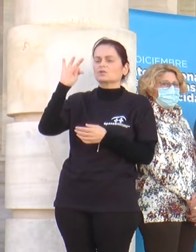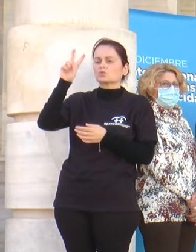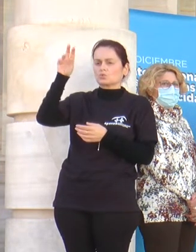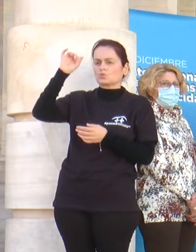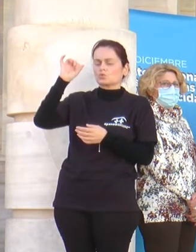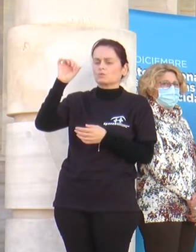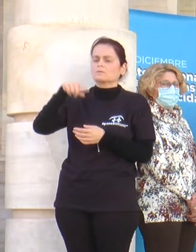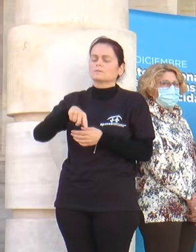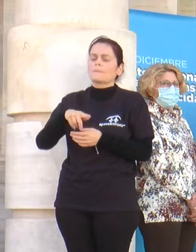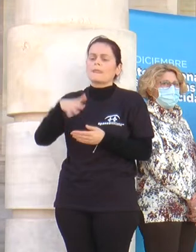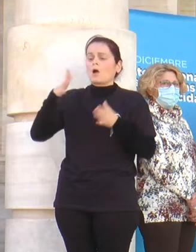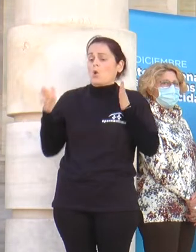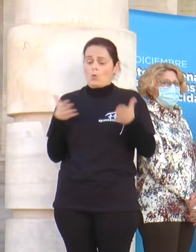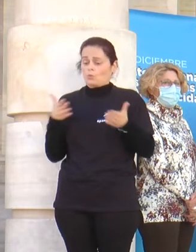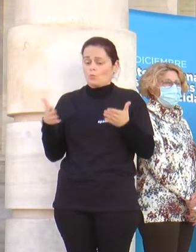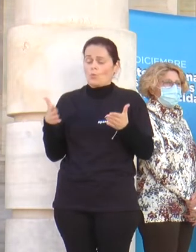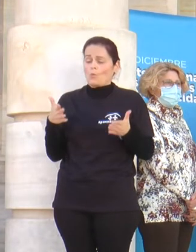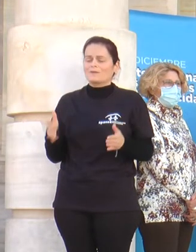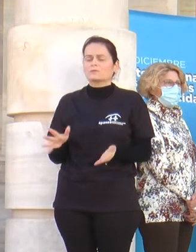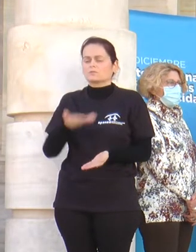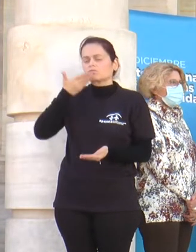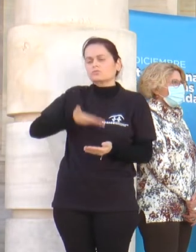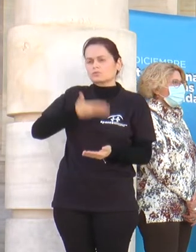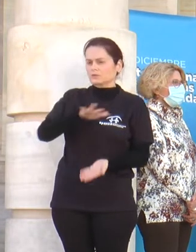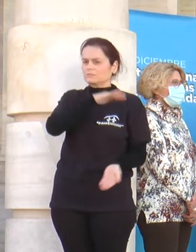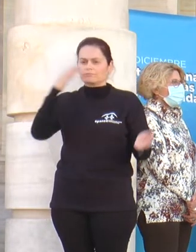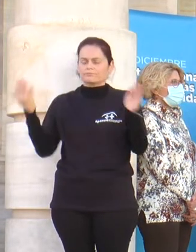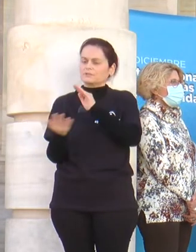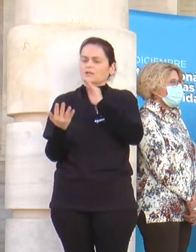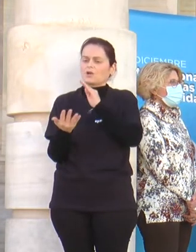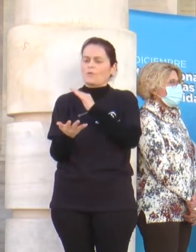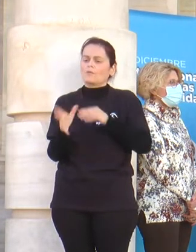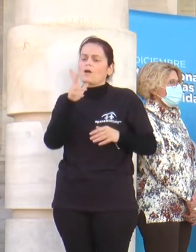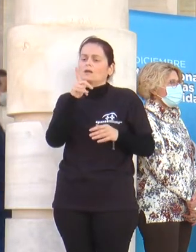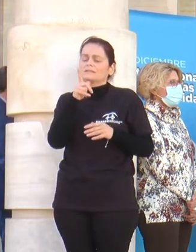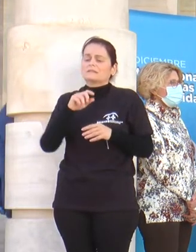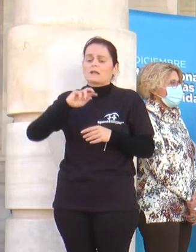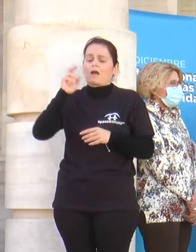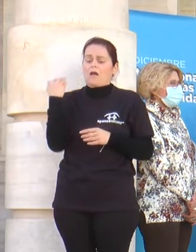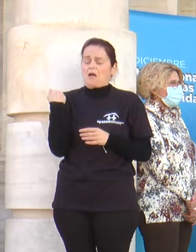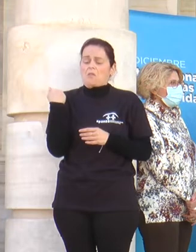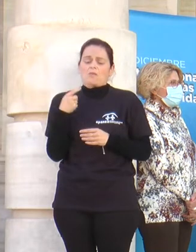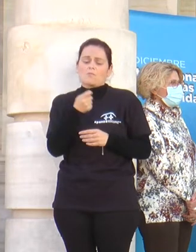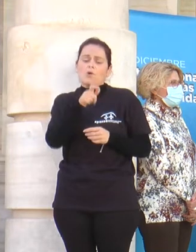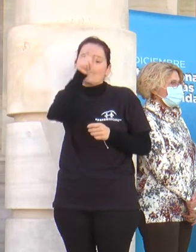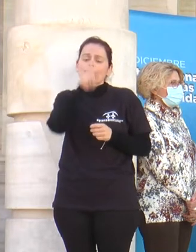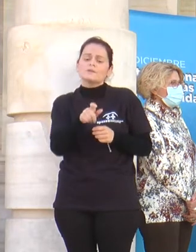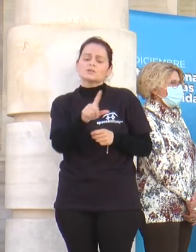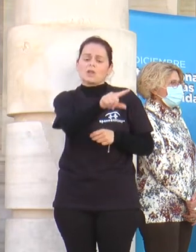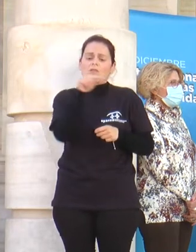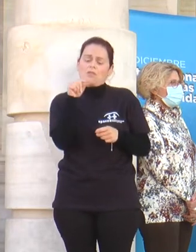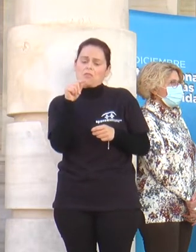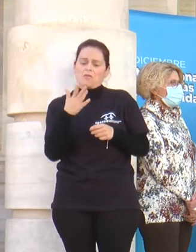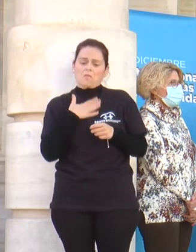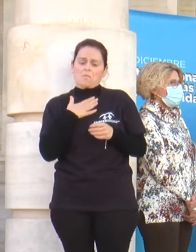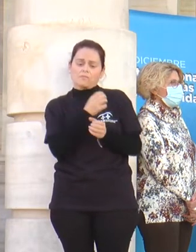estamos en un momento importante y de cambio. Hasta ahora otras personas han decidido por nosotros y en nuestro nombre.